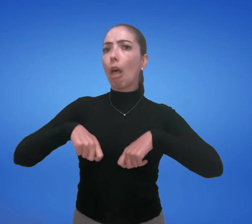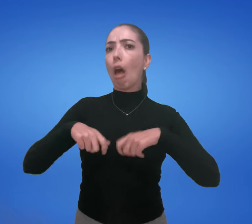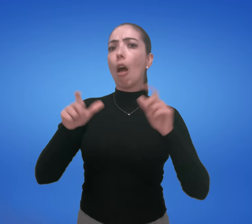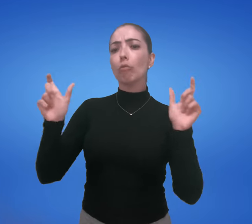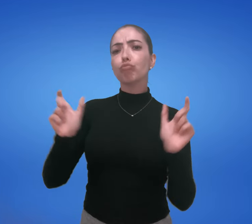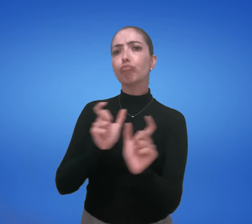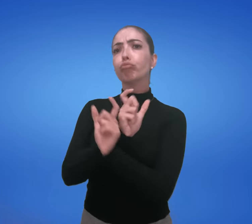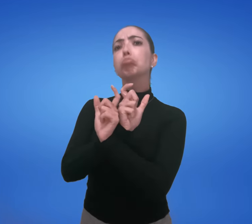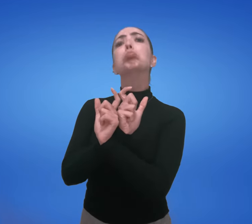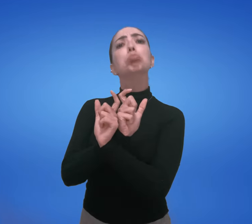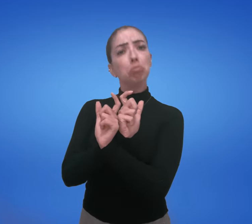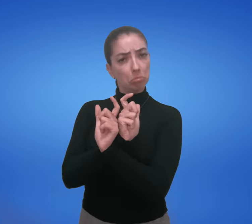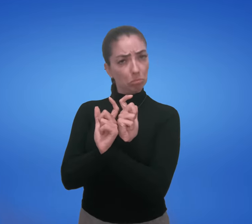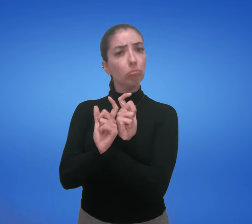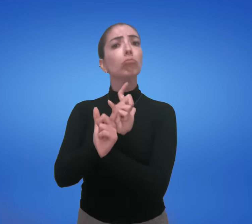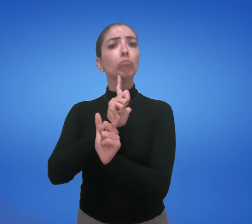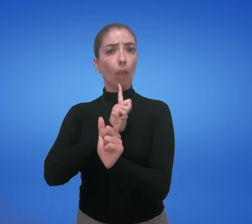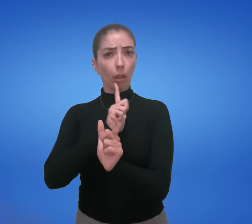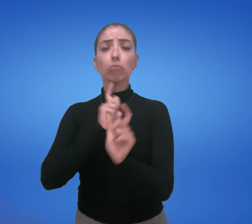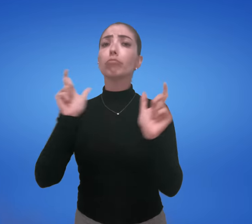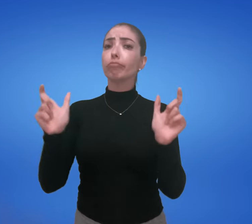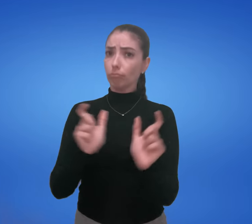de fazermos em outra estrutura.